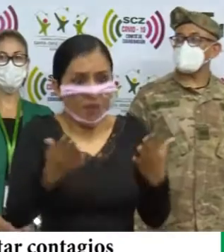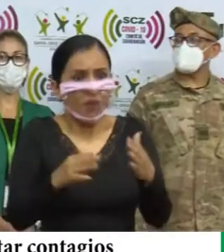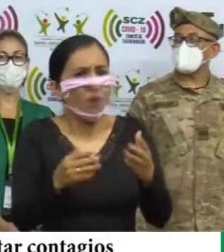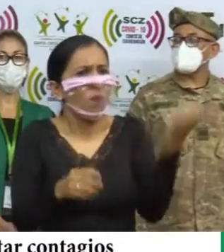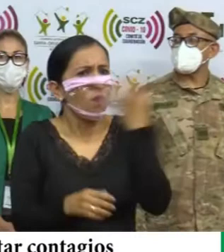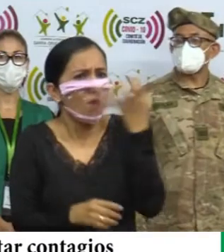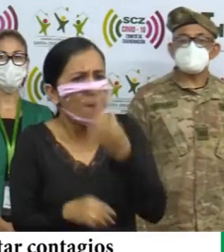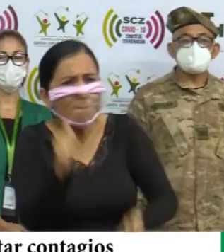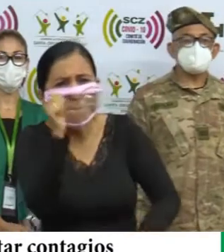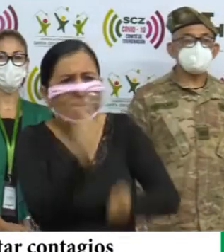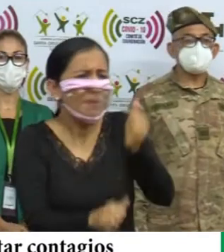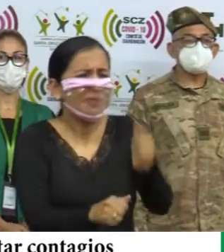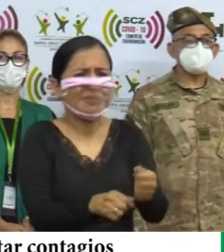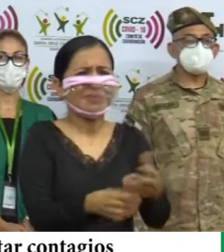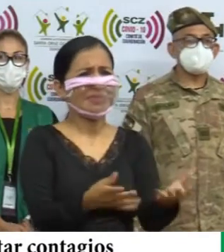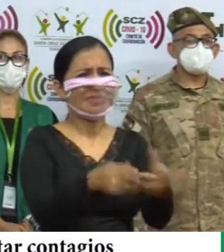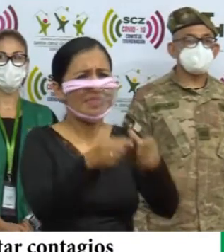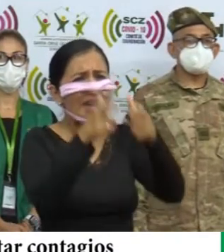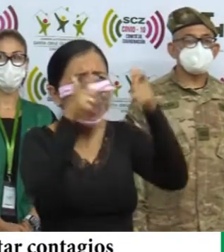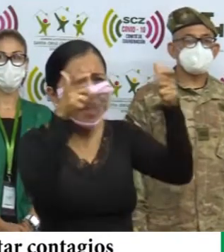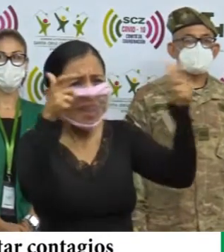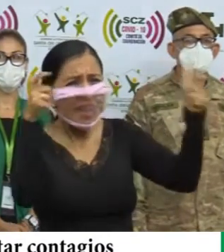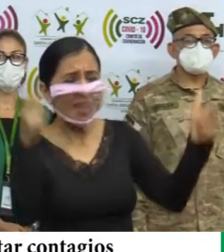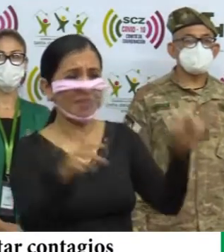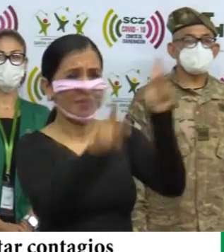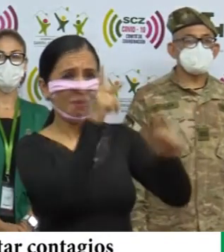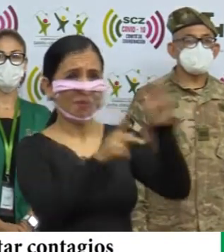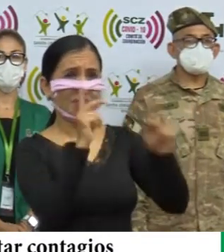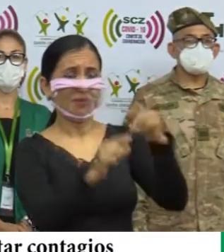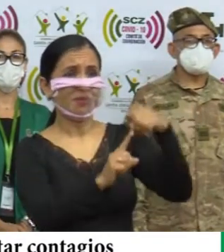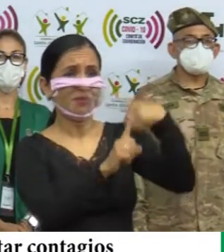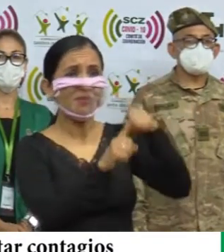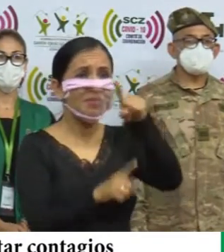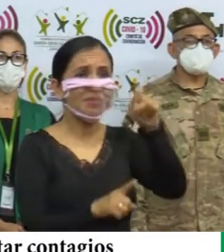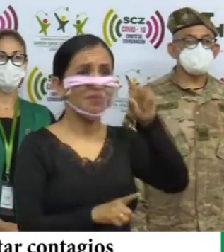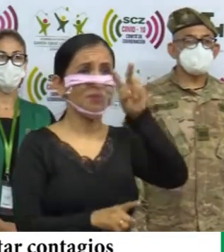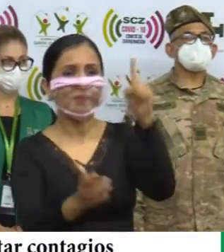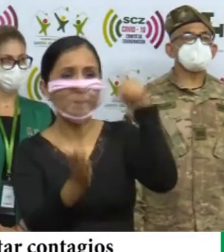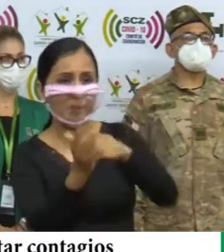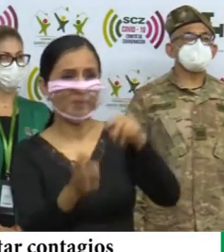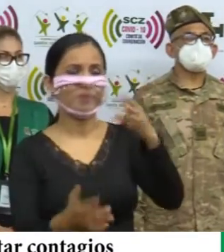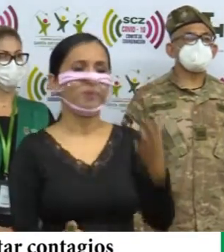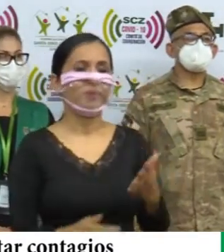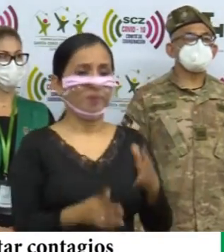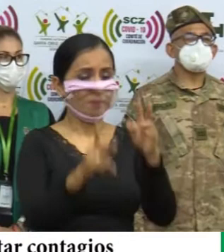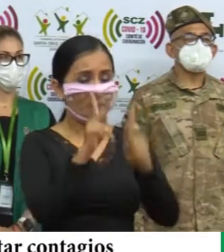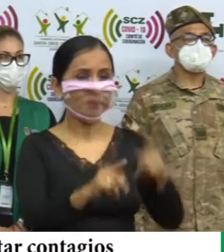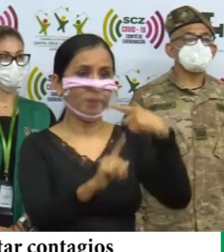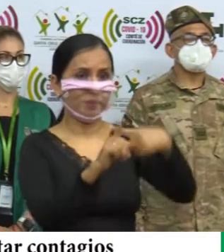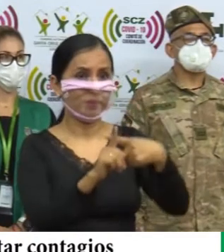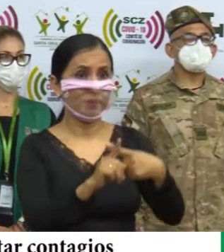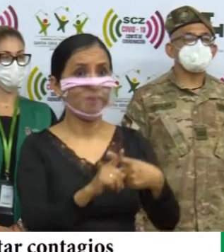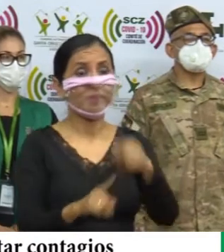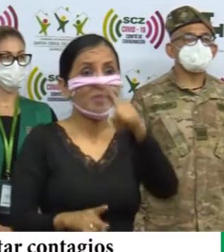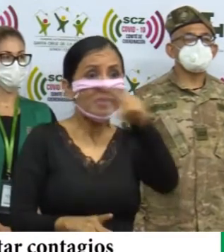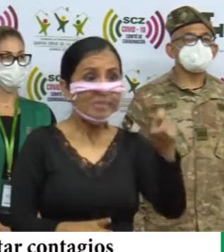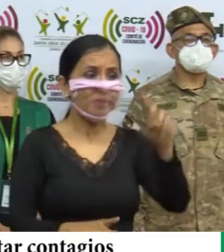cifra más alta registrada en estos 126 días de pandemia, de los cuales